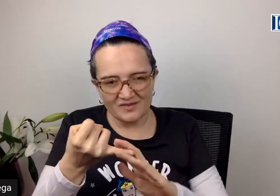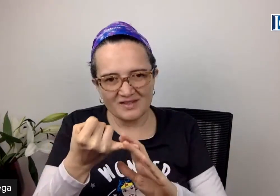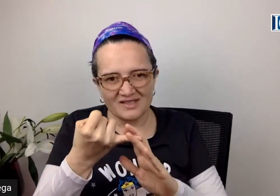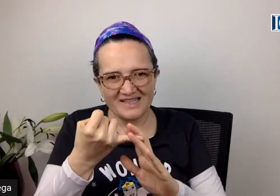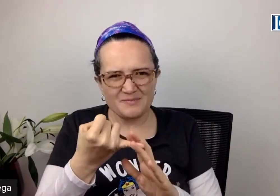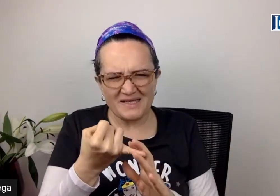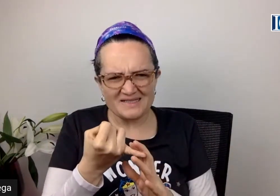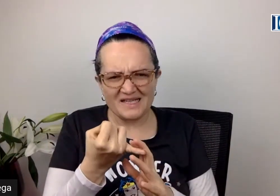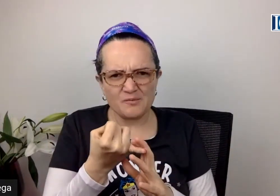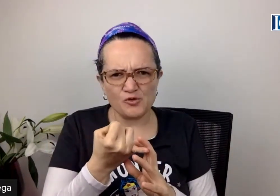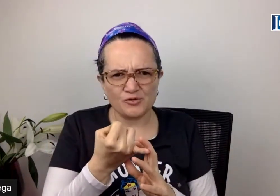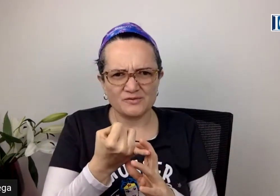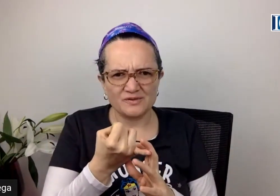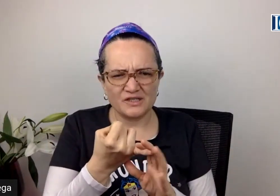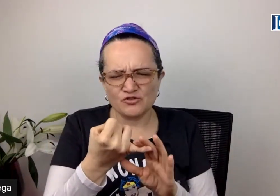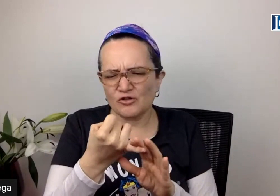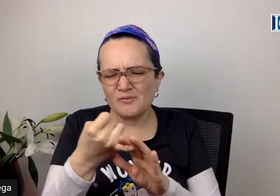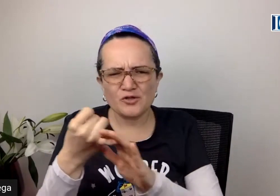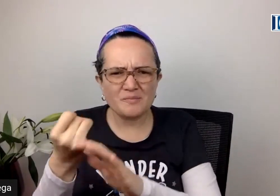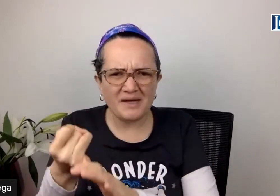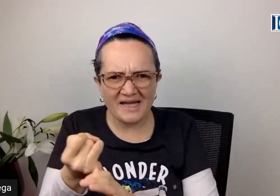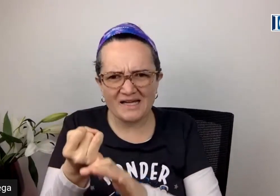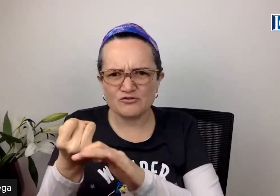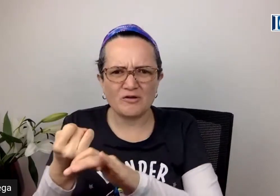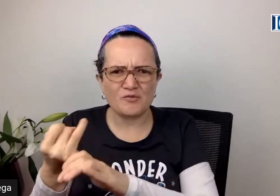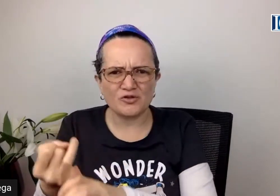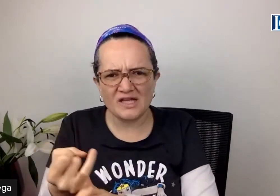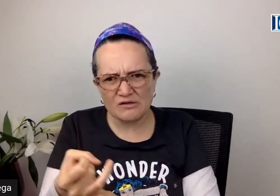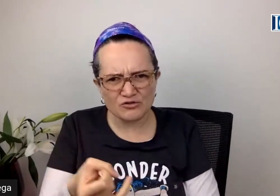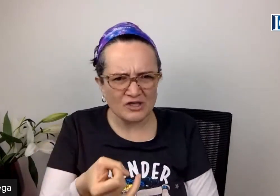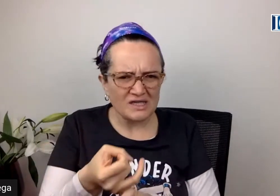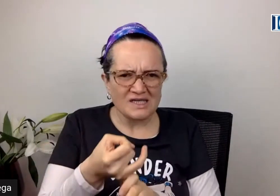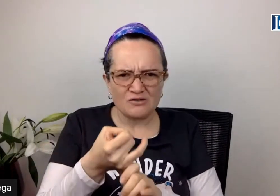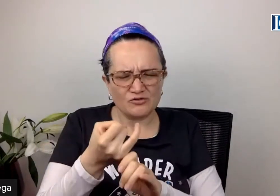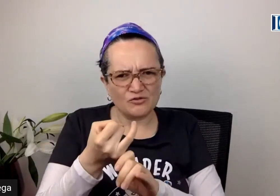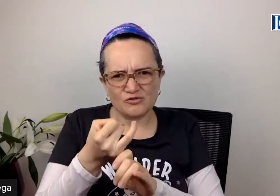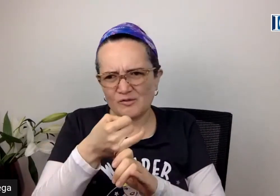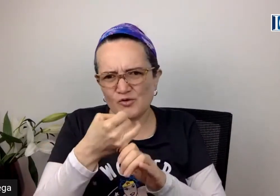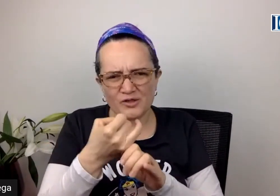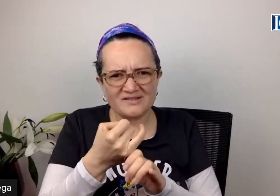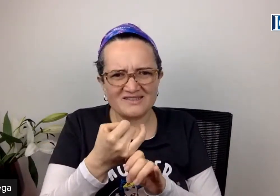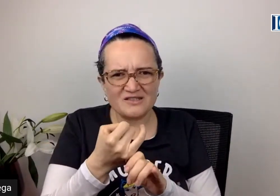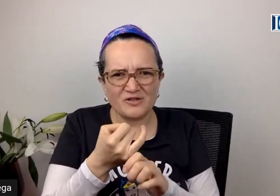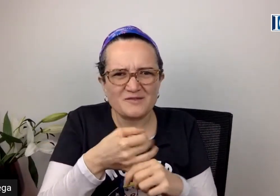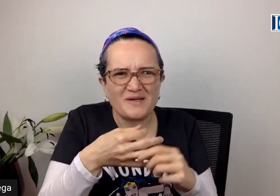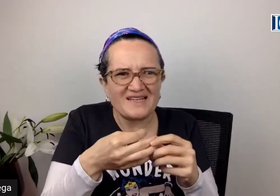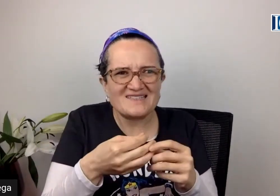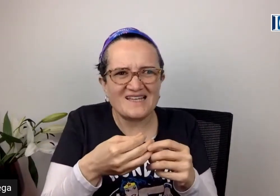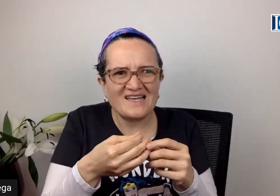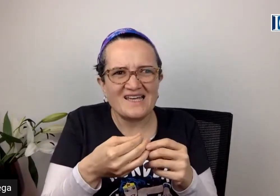la experiencia de amor. Y no solo amor de pareja, no solo amor de hijos, no solo amor de este, sino la experiencia de